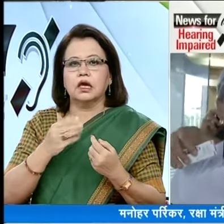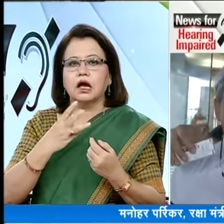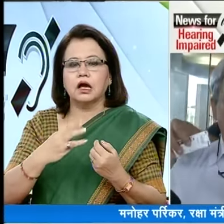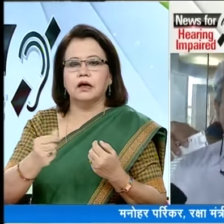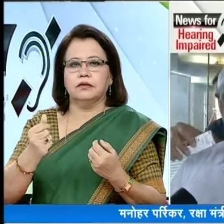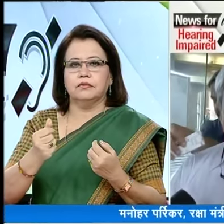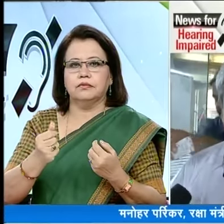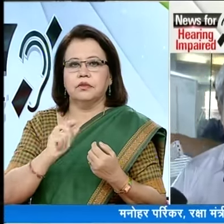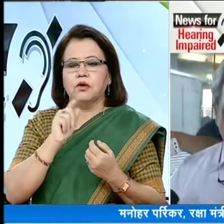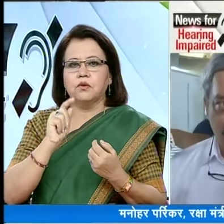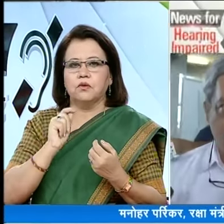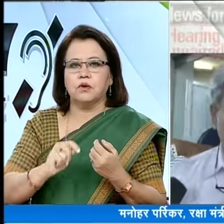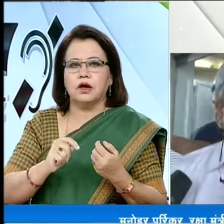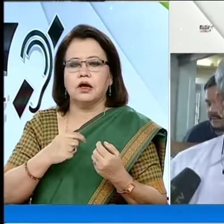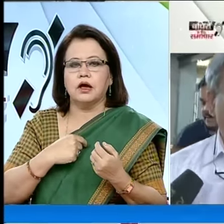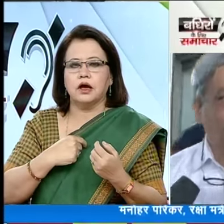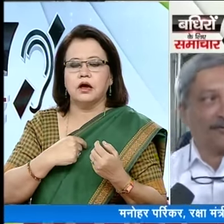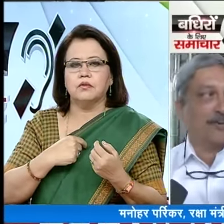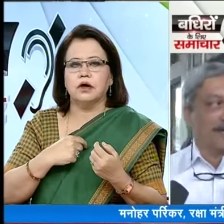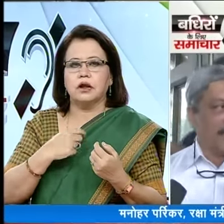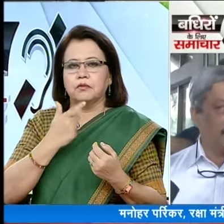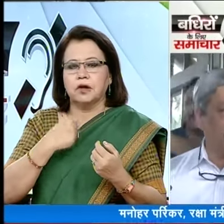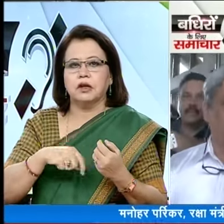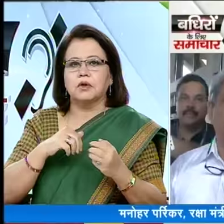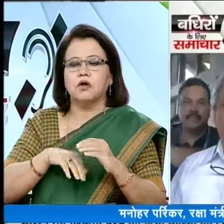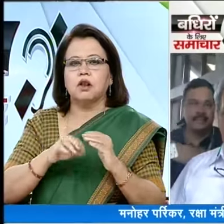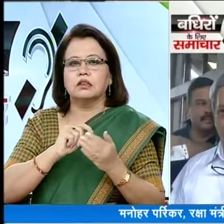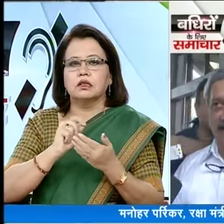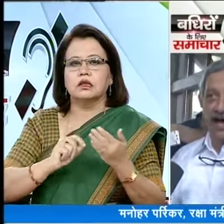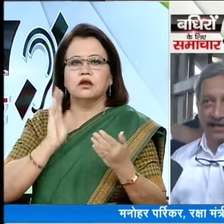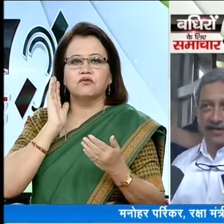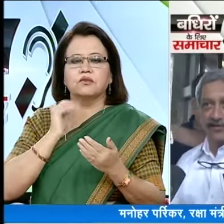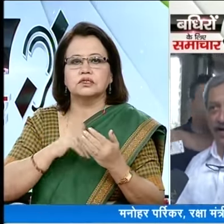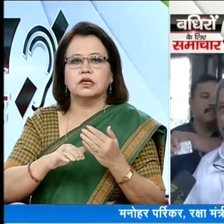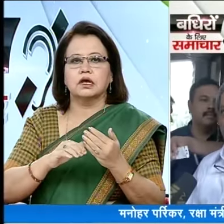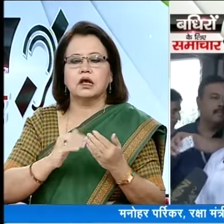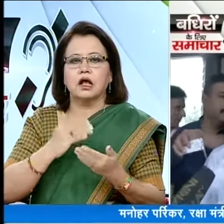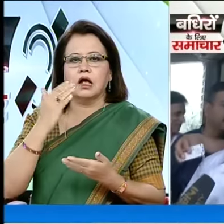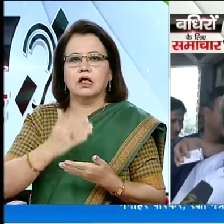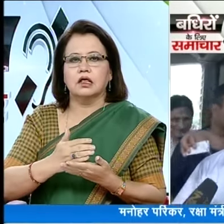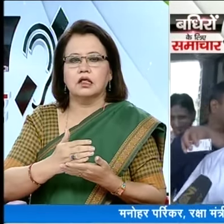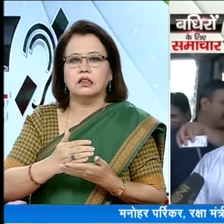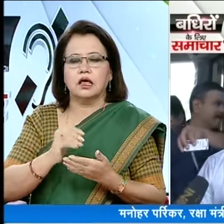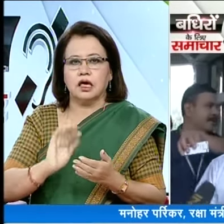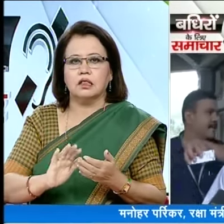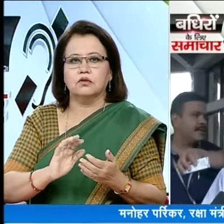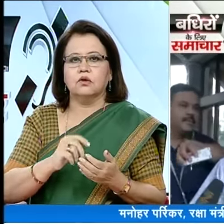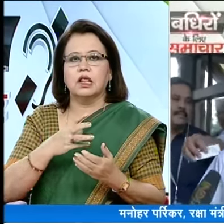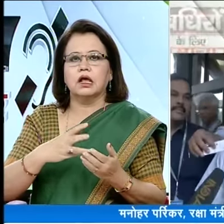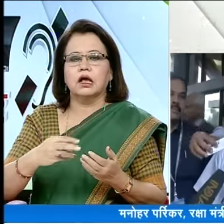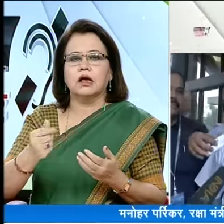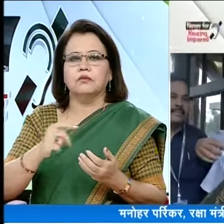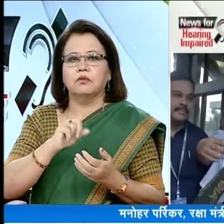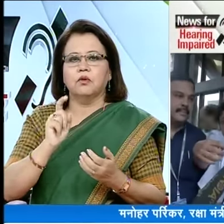लिख हुआ है हमारे बारे में उसमें क्या है कितना हद तक उसका अगर है तो लिख